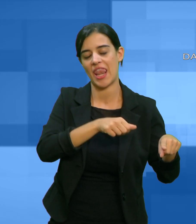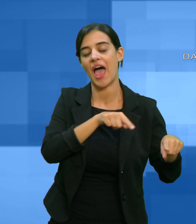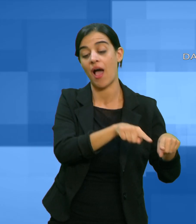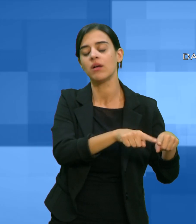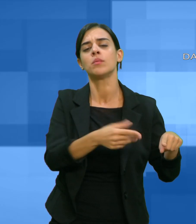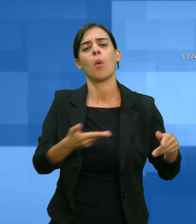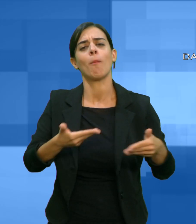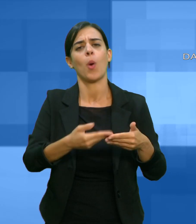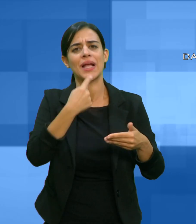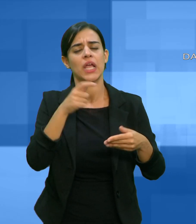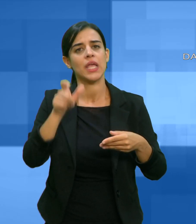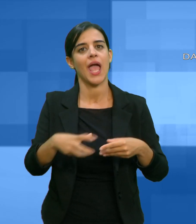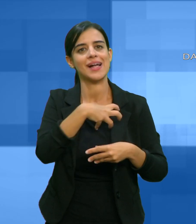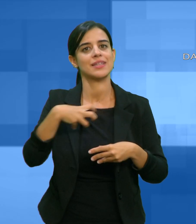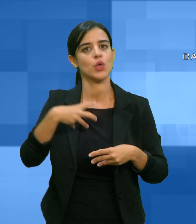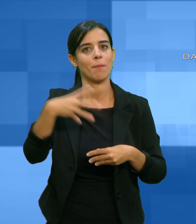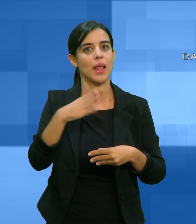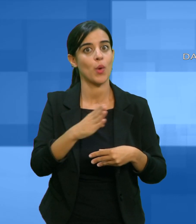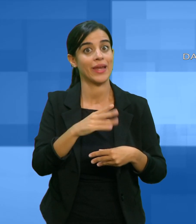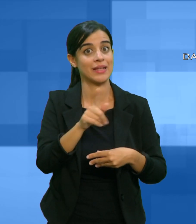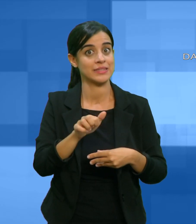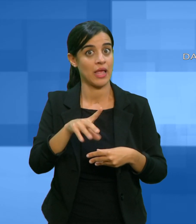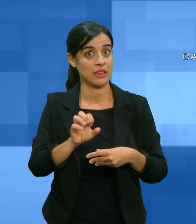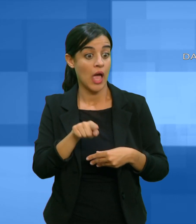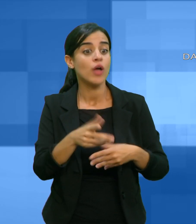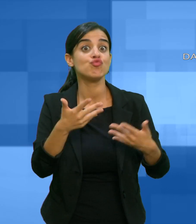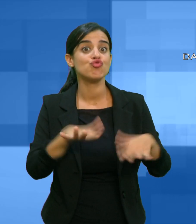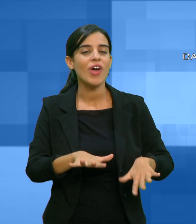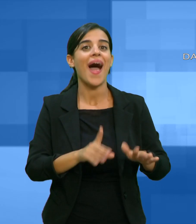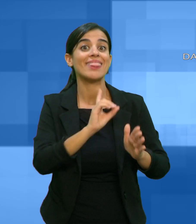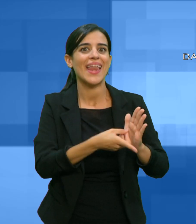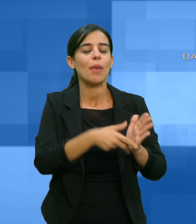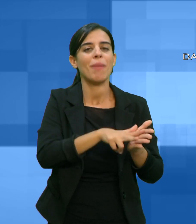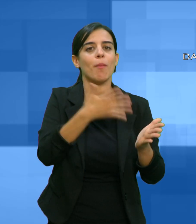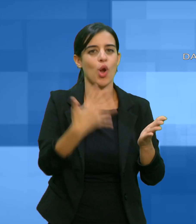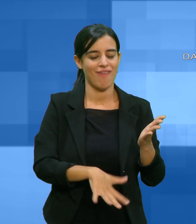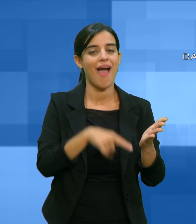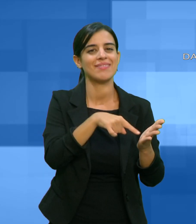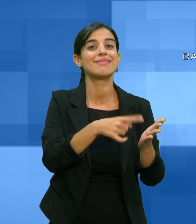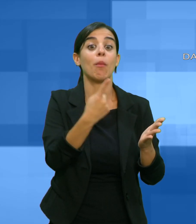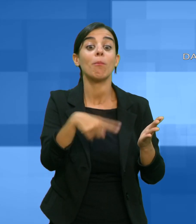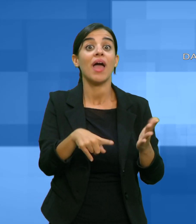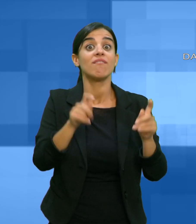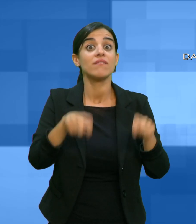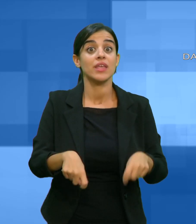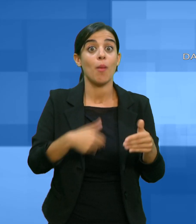approvato la delibera per avviare le procedure di gara per questo servizio L